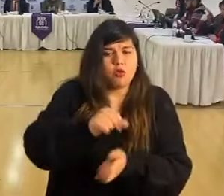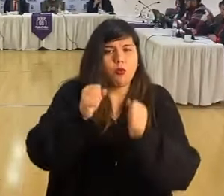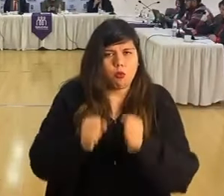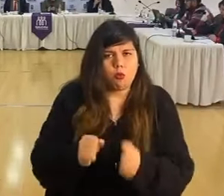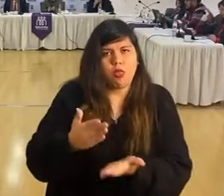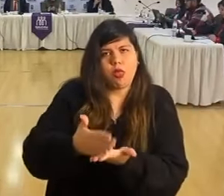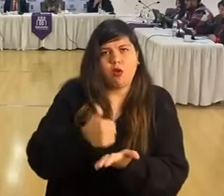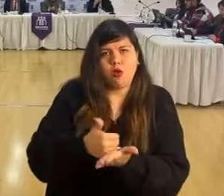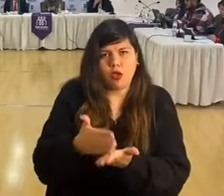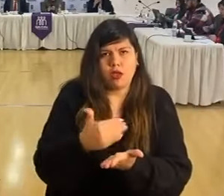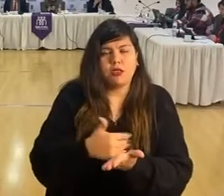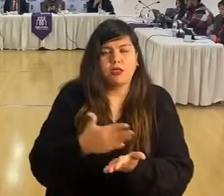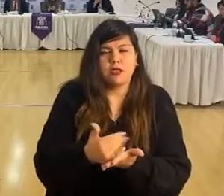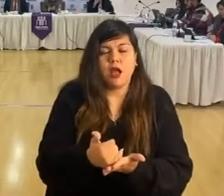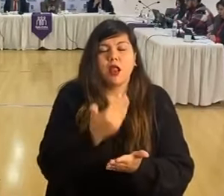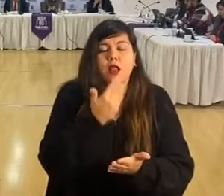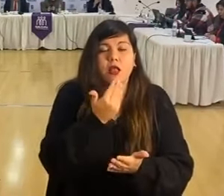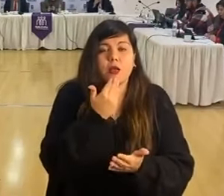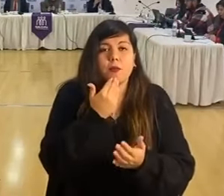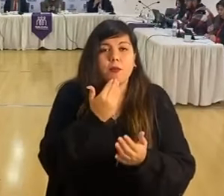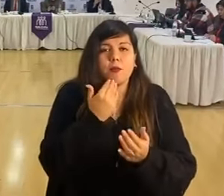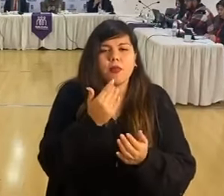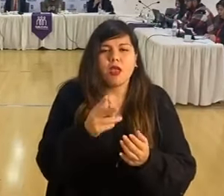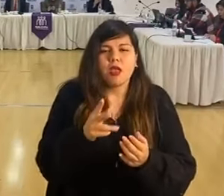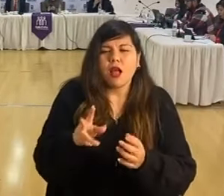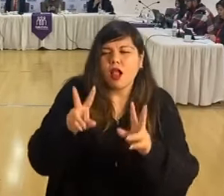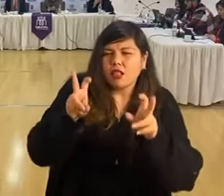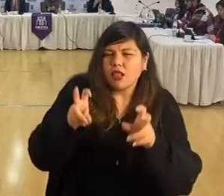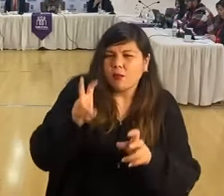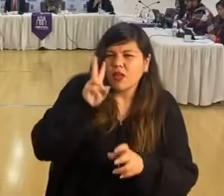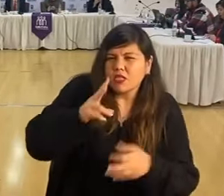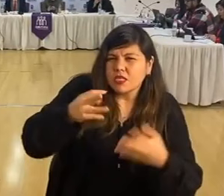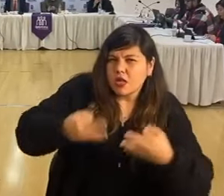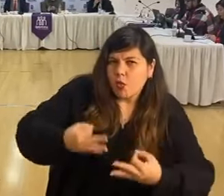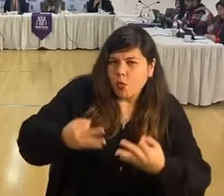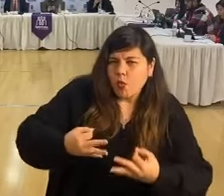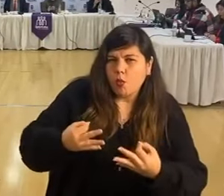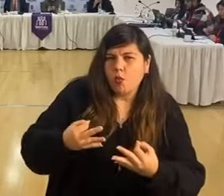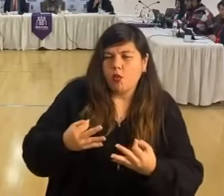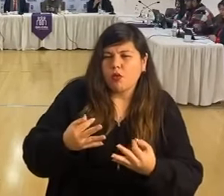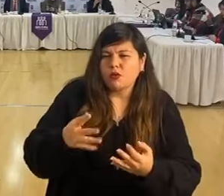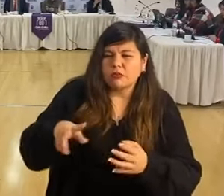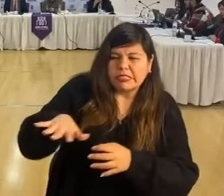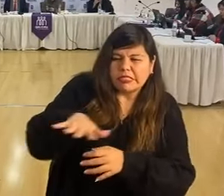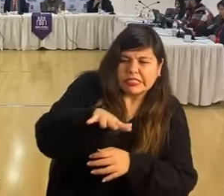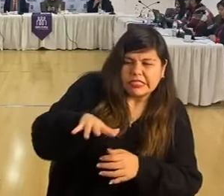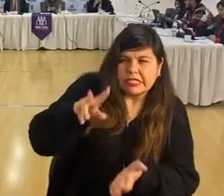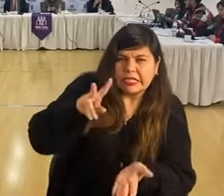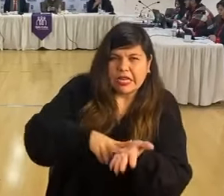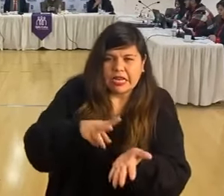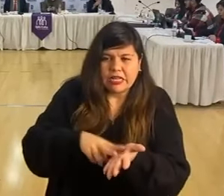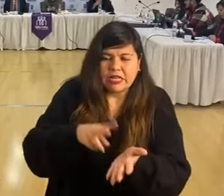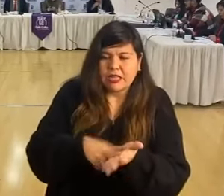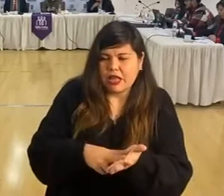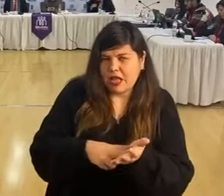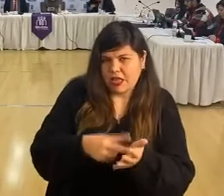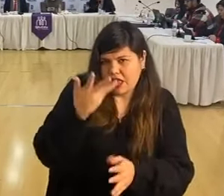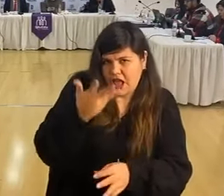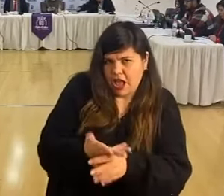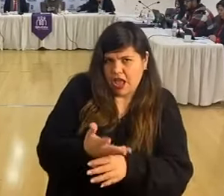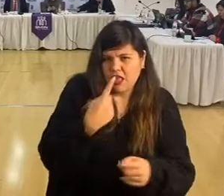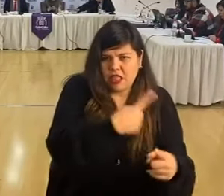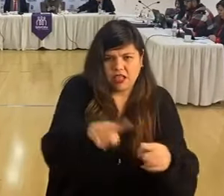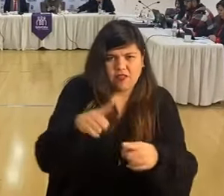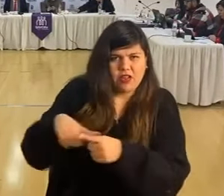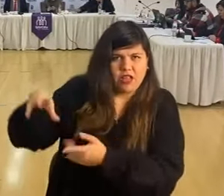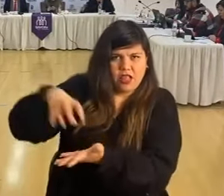que le hacen el frente también a la inseguridad, ¿cierto? A la realidad que se vive en los